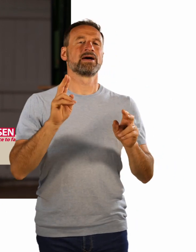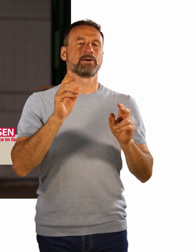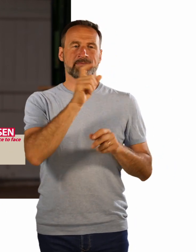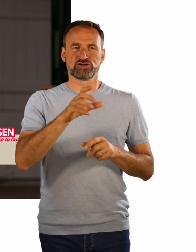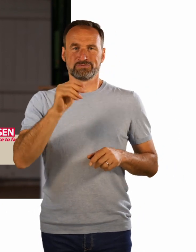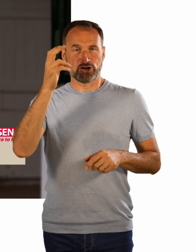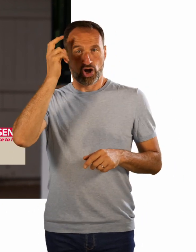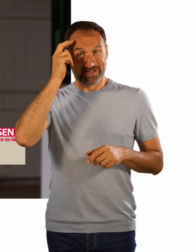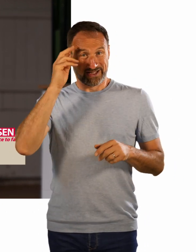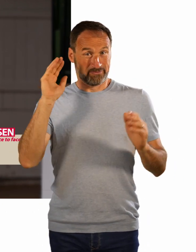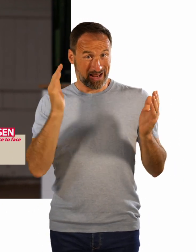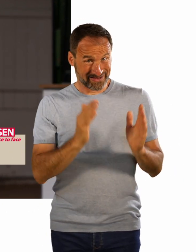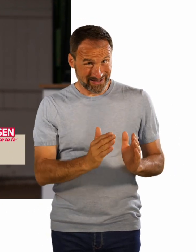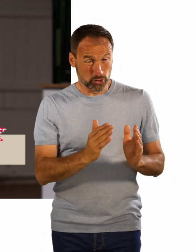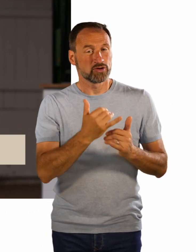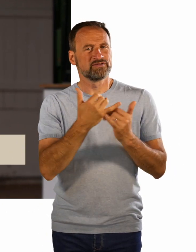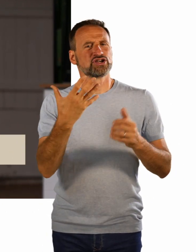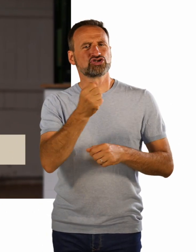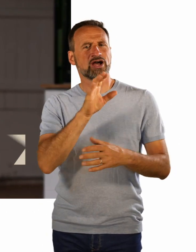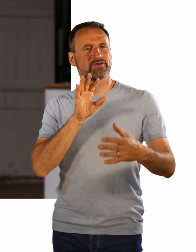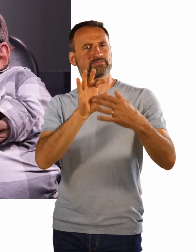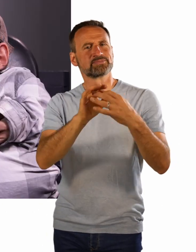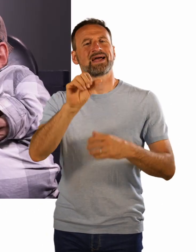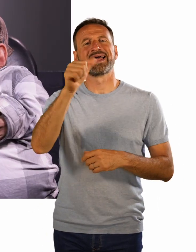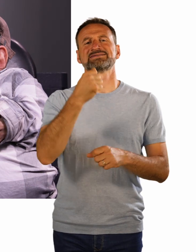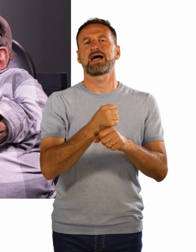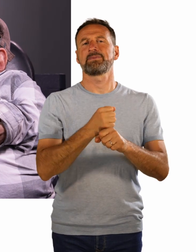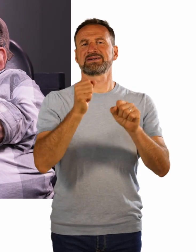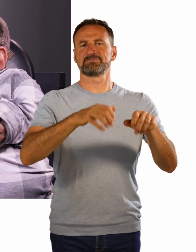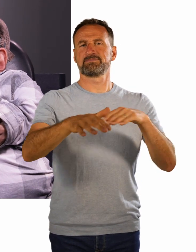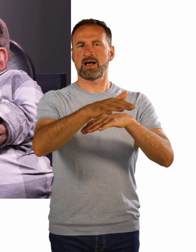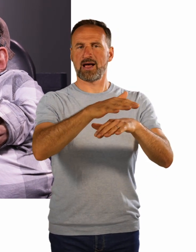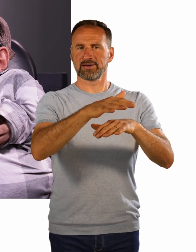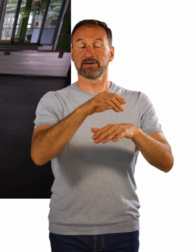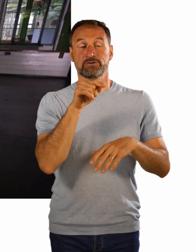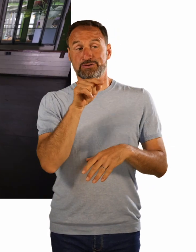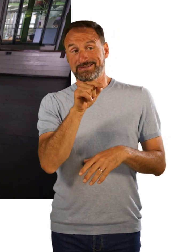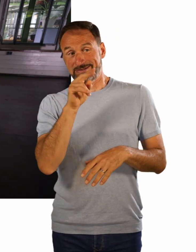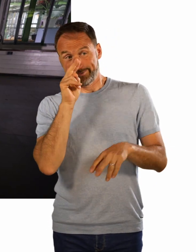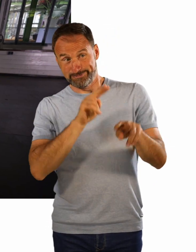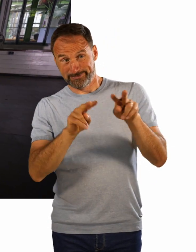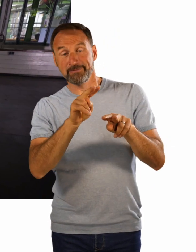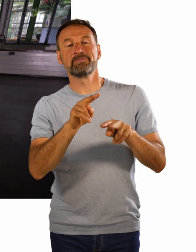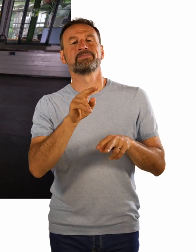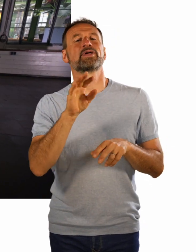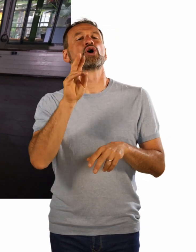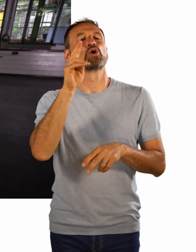Arbeitsmarkt am Beispiel von Künstlerarbeitsplätzen. Und was hast du herausgefunden? Dass es unfassbar schwierig ist,